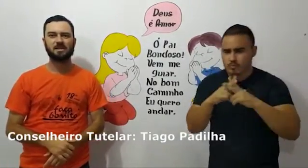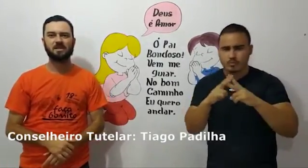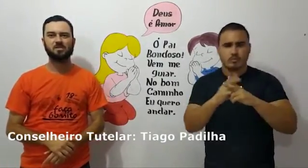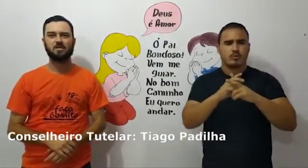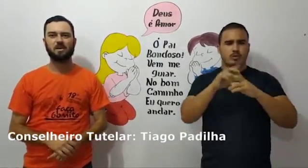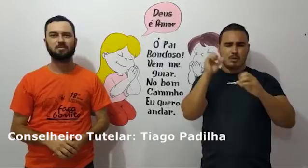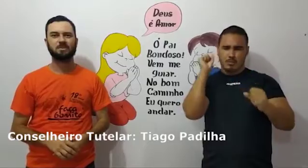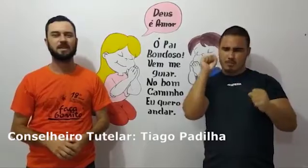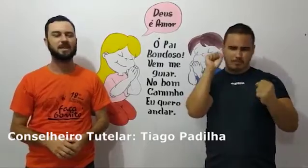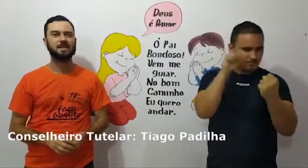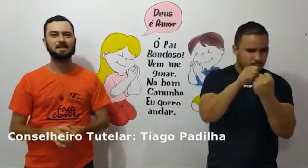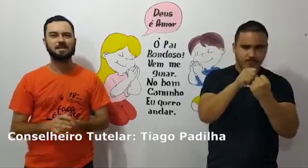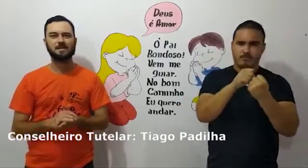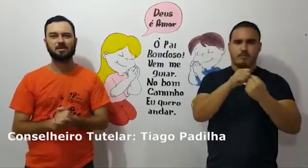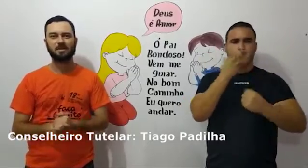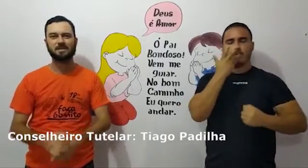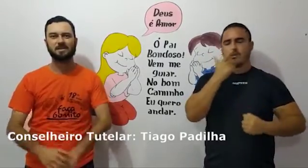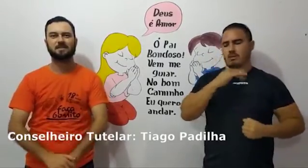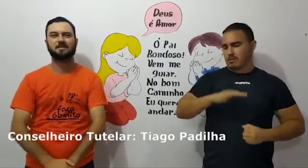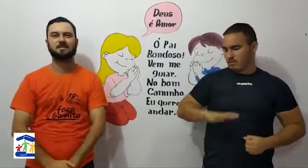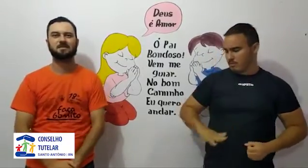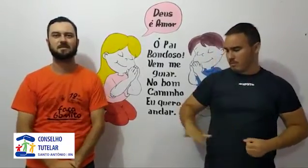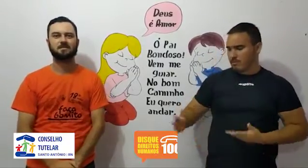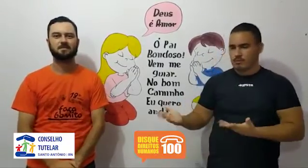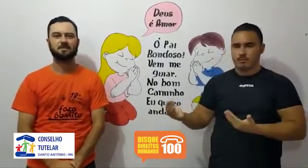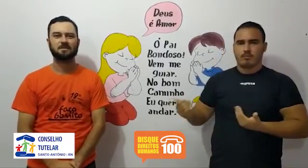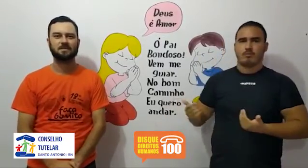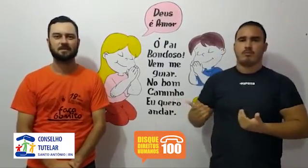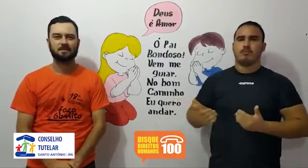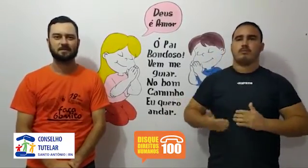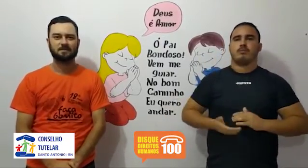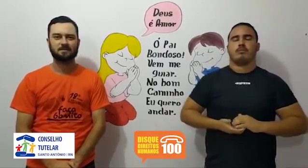e ao abuso sexual de crianças e adolescentes.